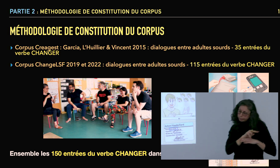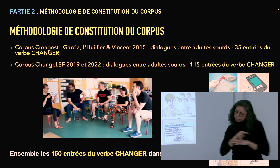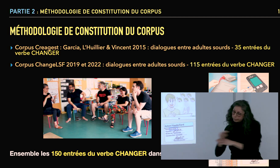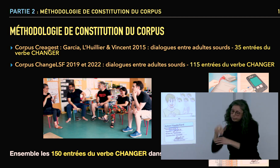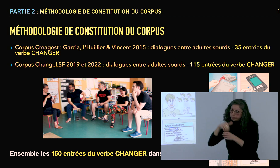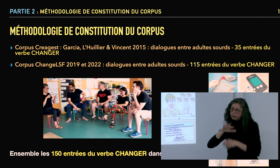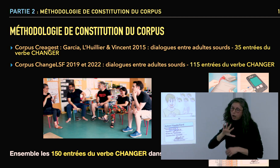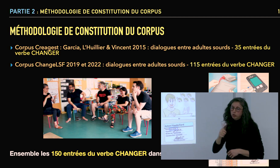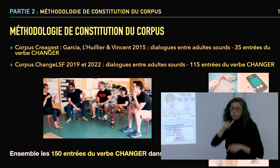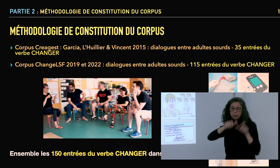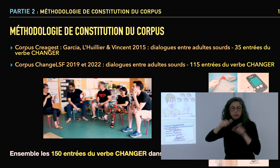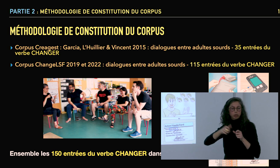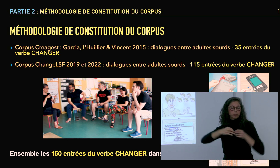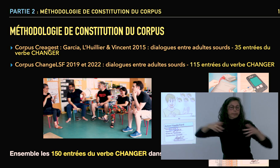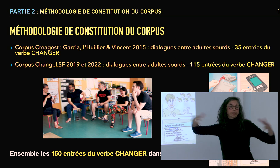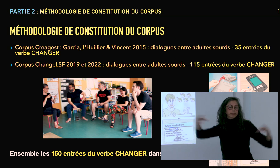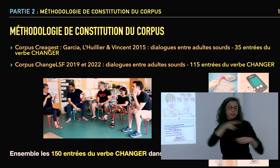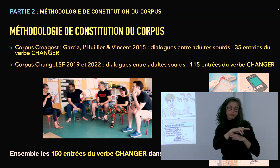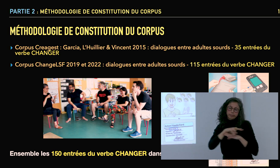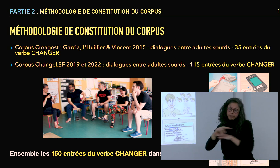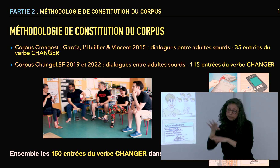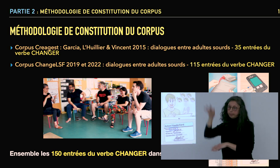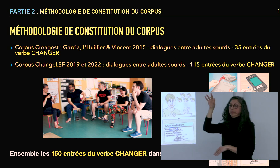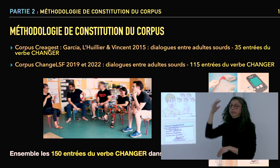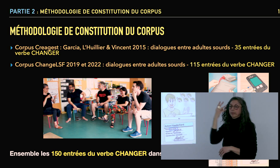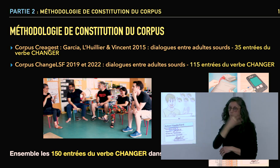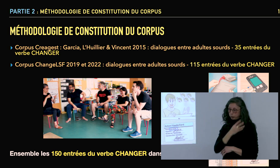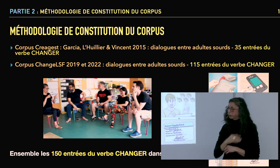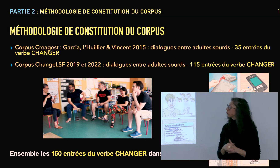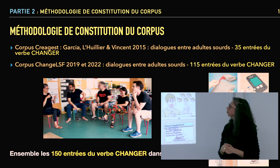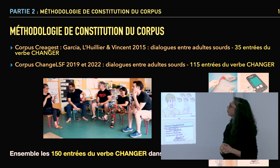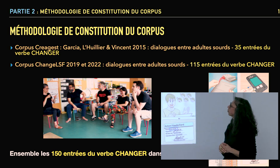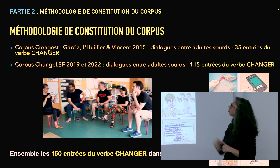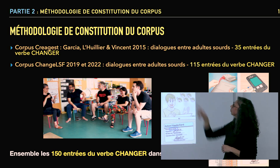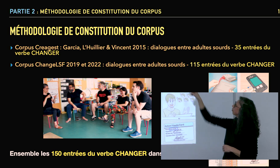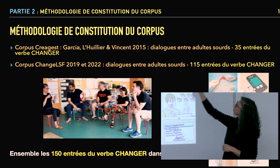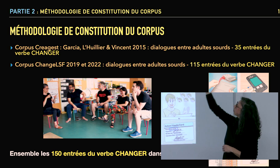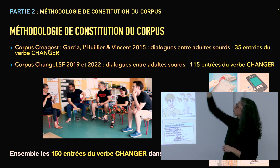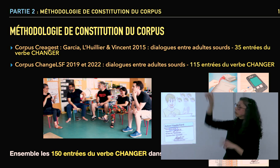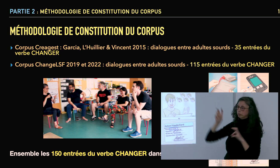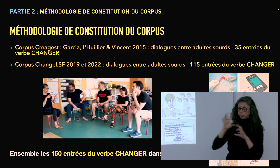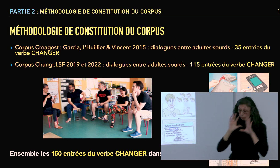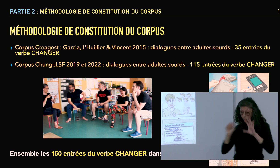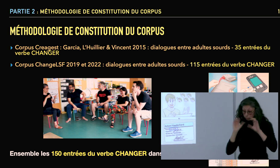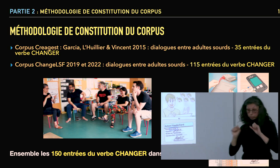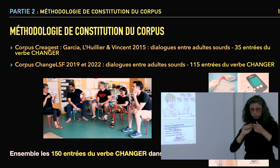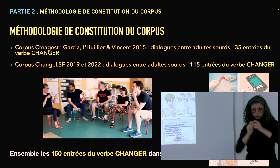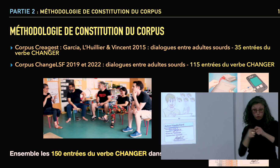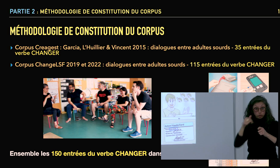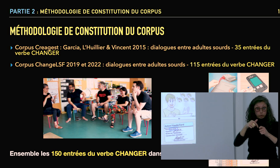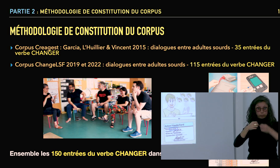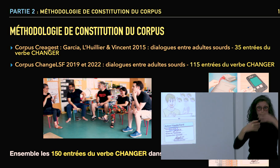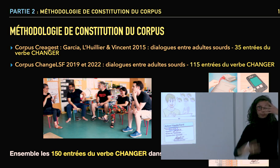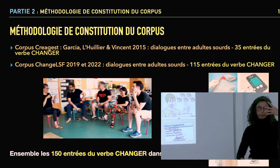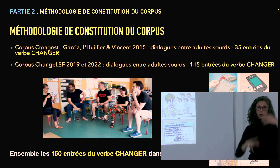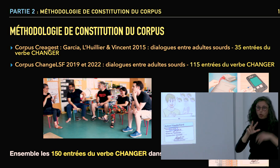captations en France sur 51 personnes. Et moi, j'ai choisi Bruno Moncel parmi toutes ces personnes.